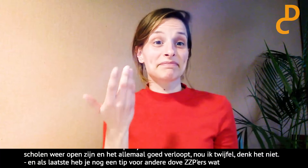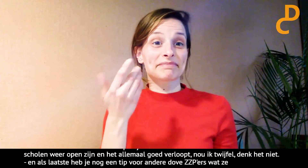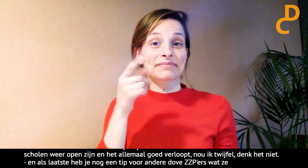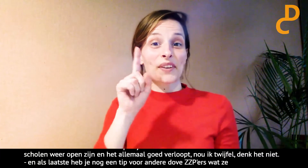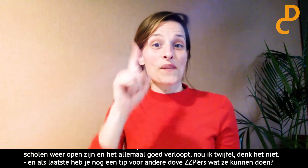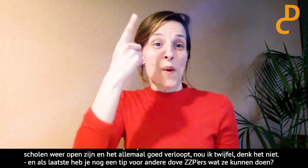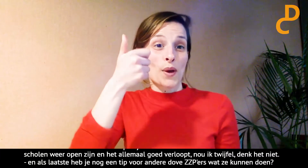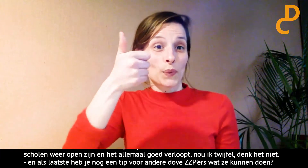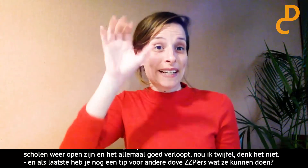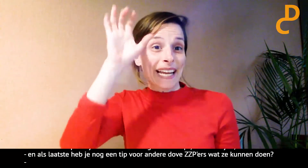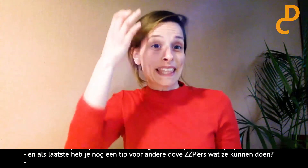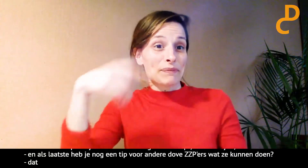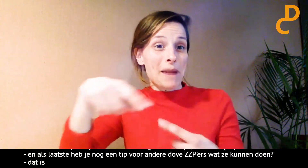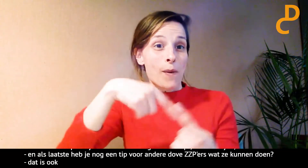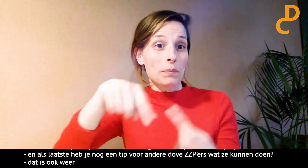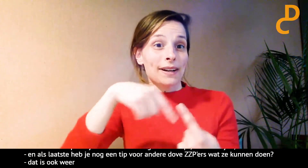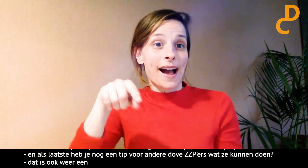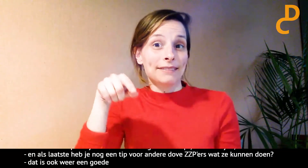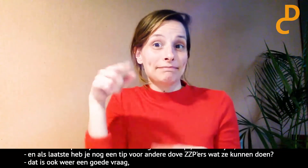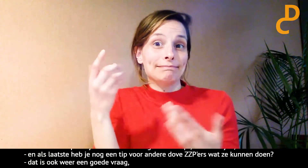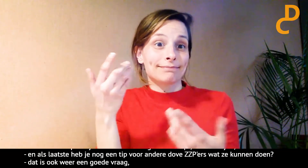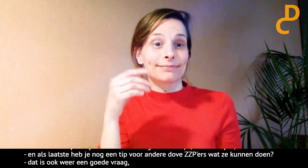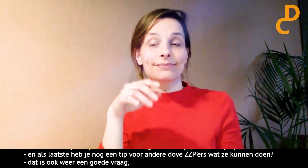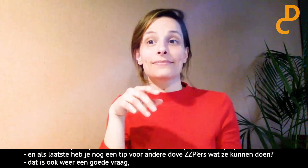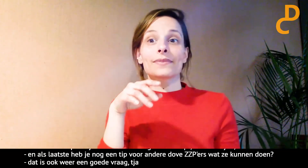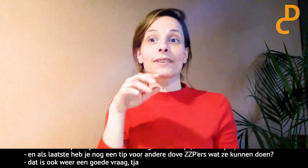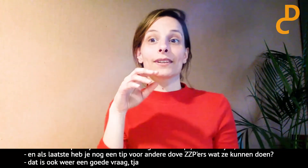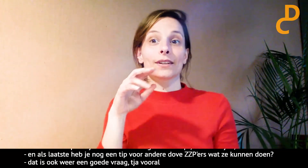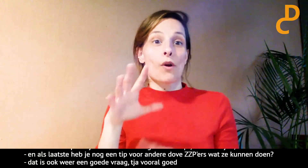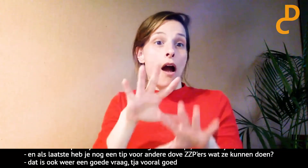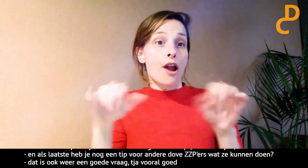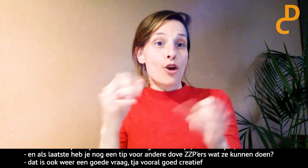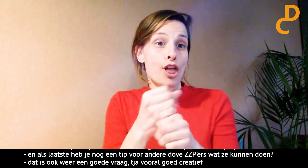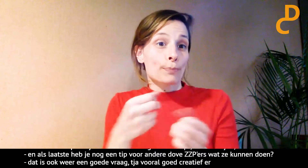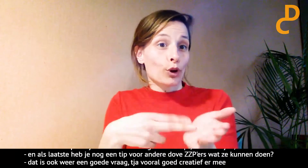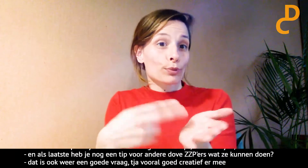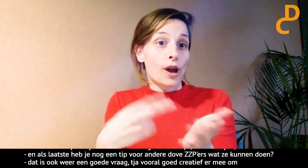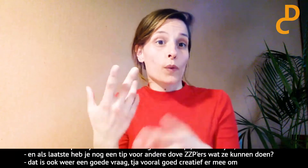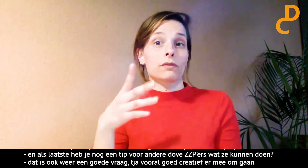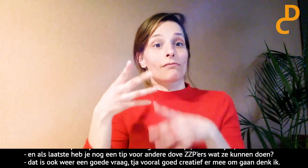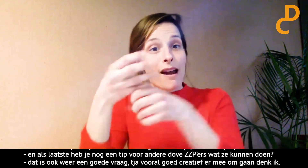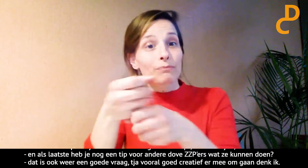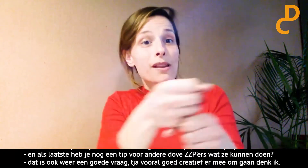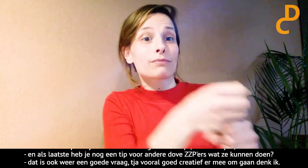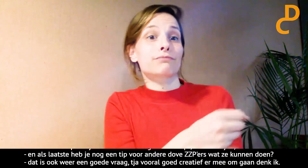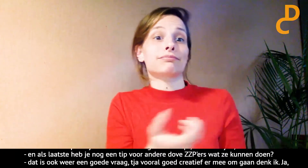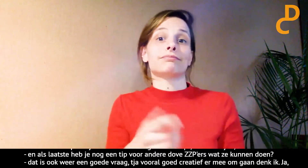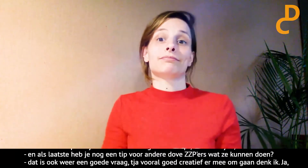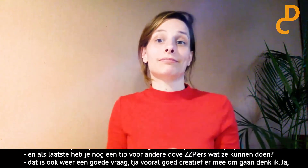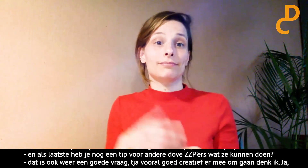ook weer een goede vraag. Ja, vooral goed creatief ermee omgaan, denk ik. Ja, alle hulp die je kan gebruiken